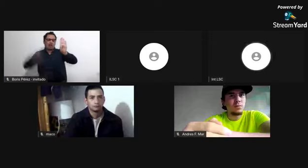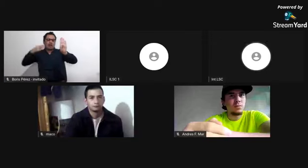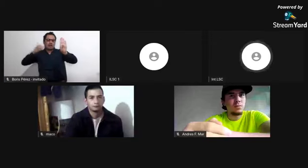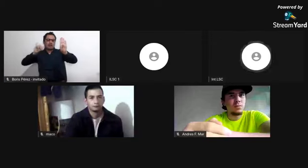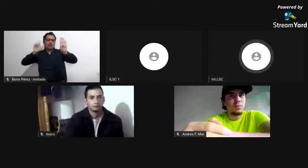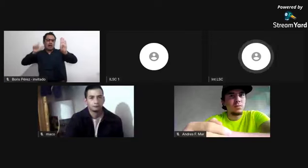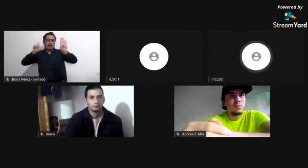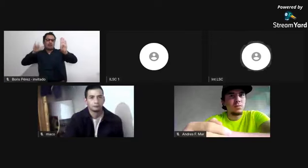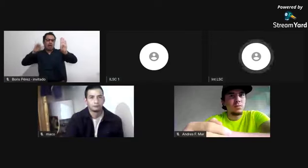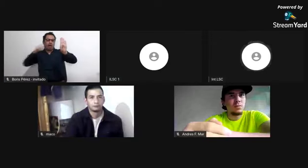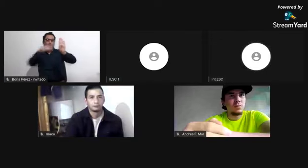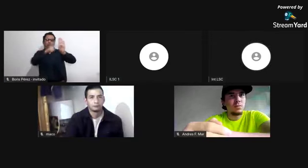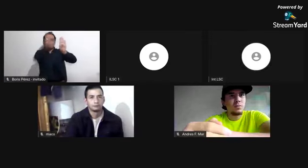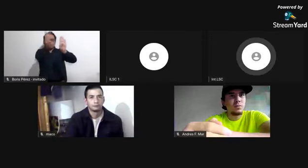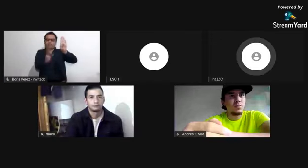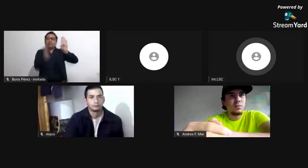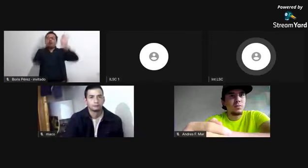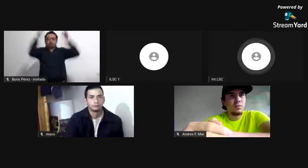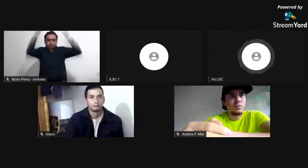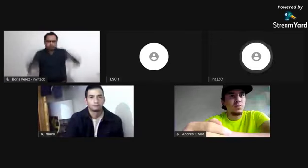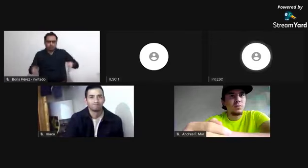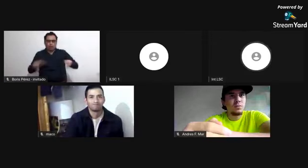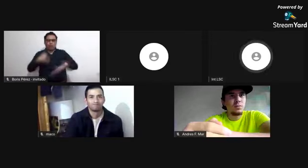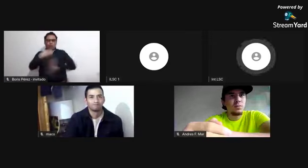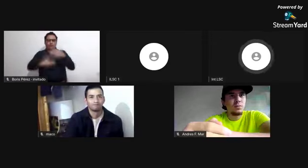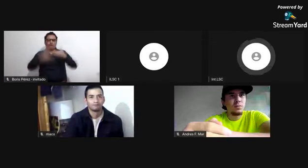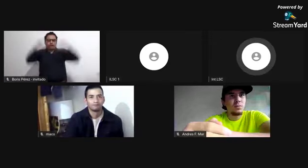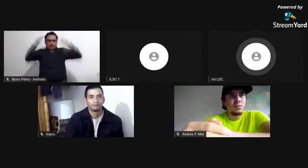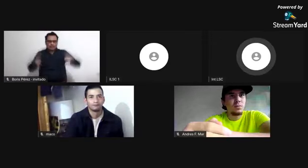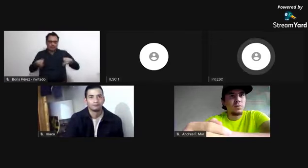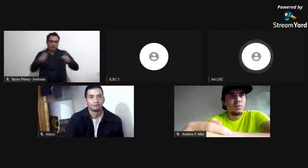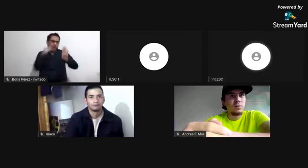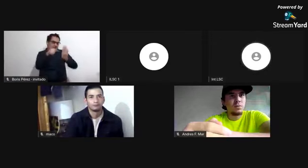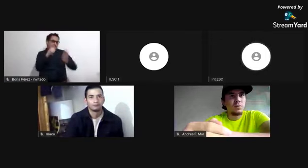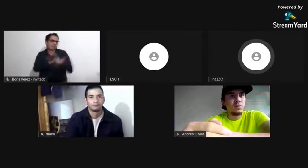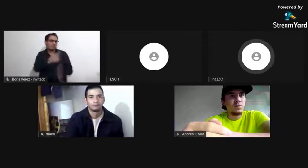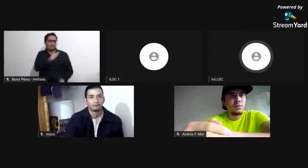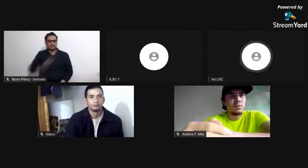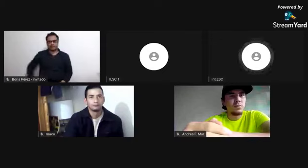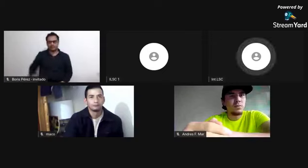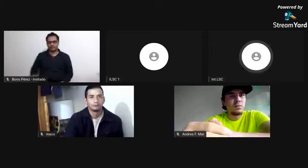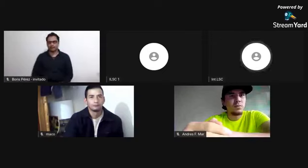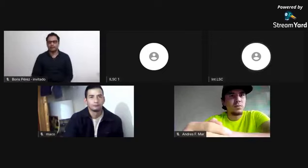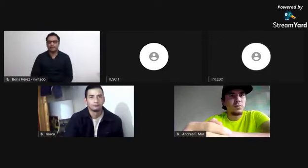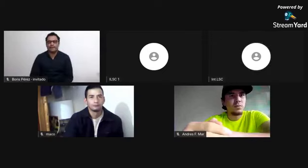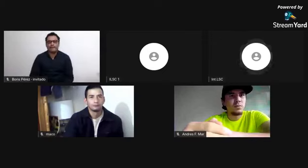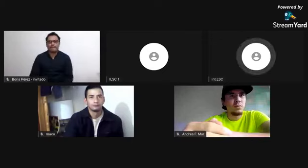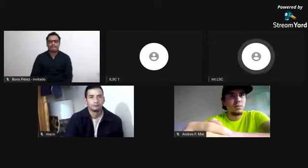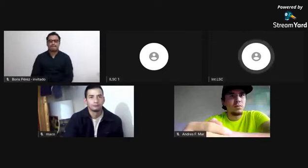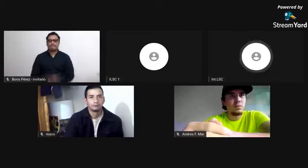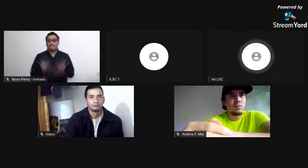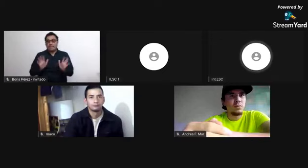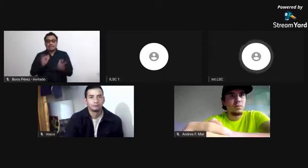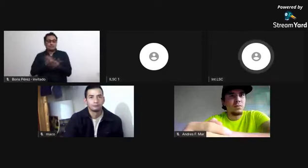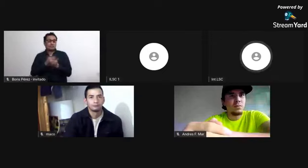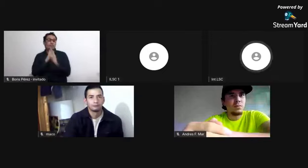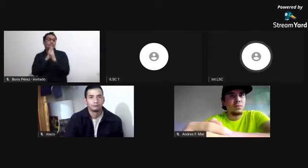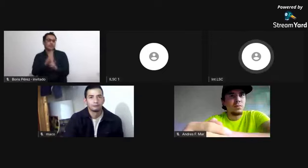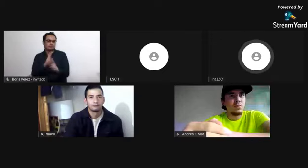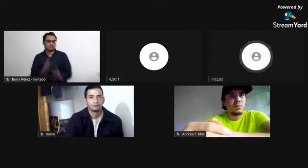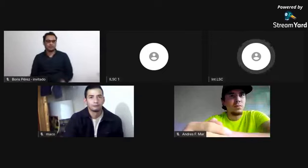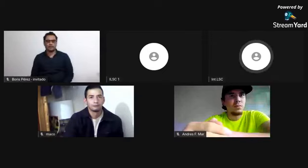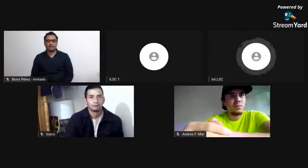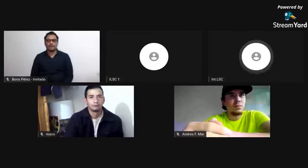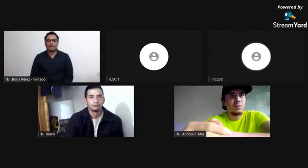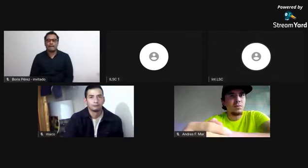lucharon también por la abolición del sometimiento a los españoles o a los blancos, y pues finalmente sí se